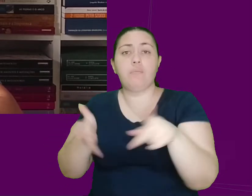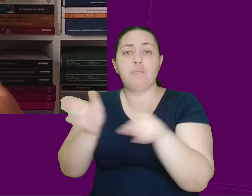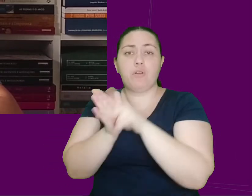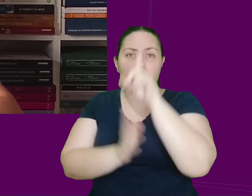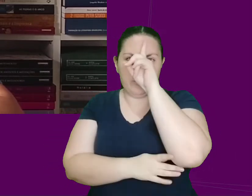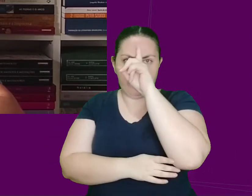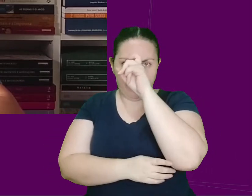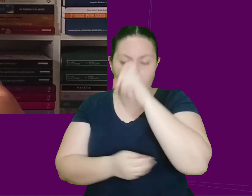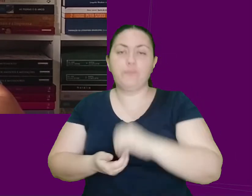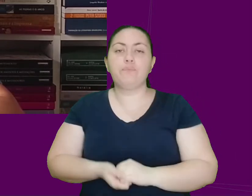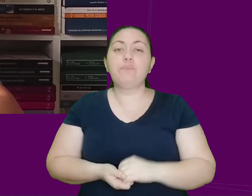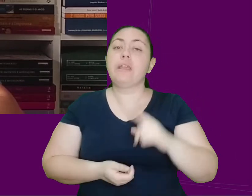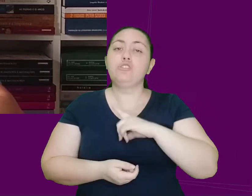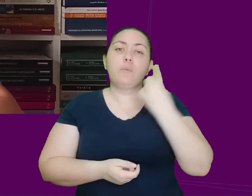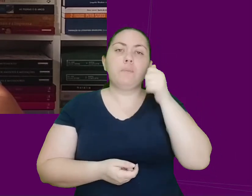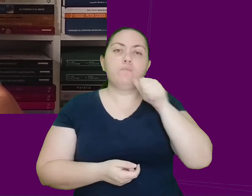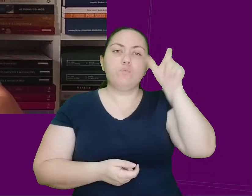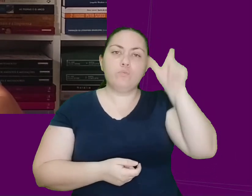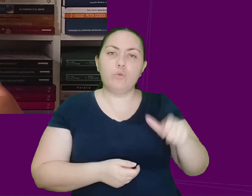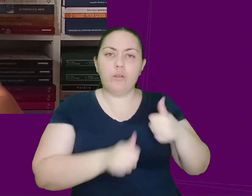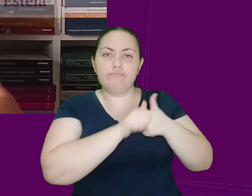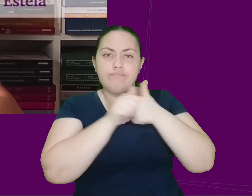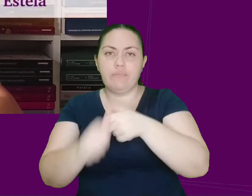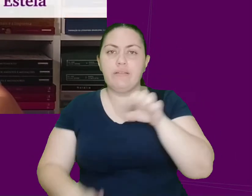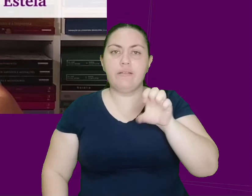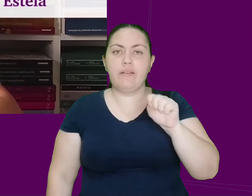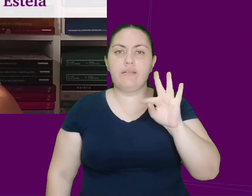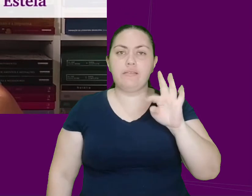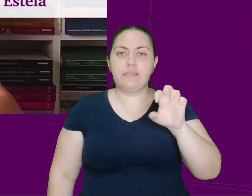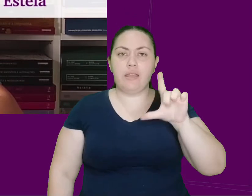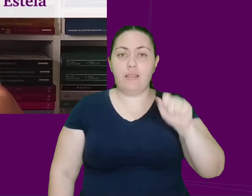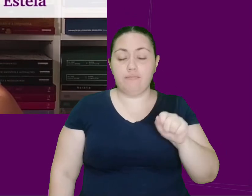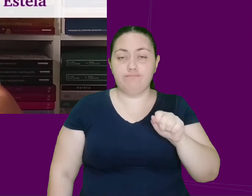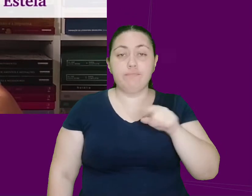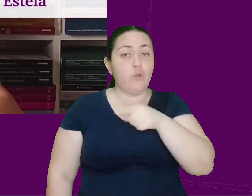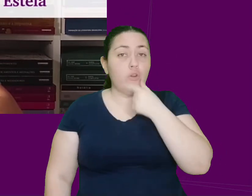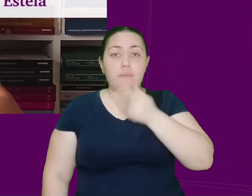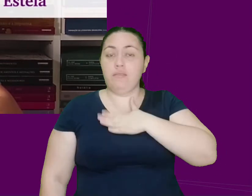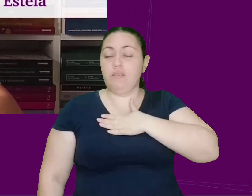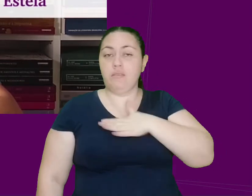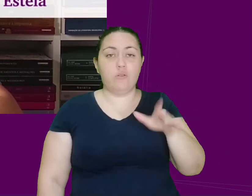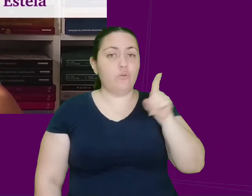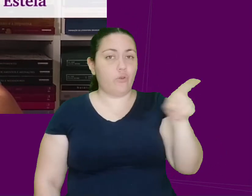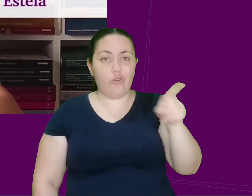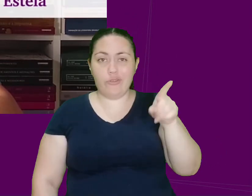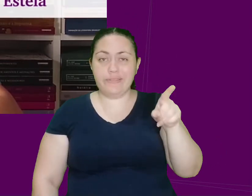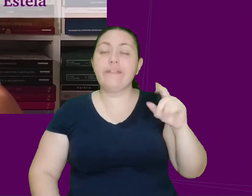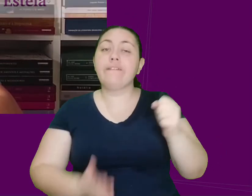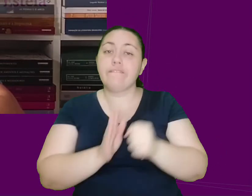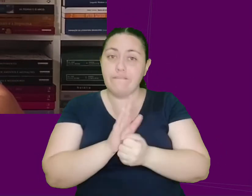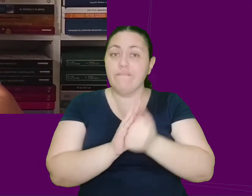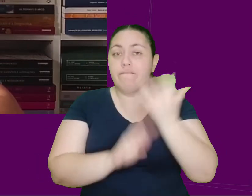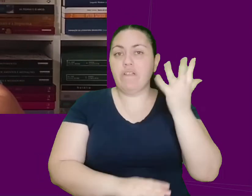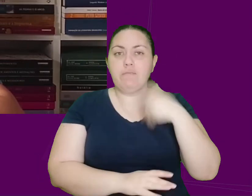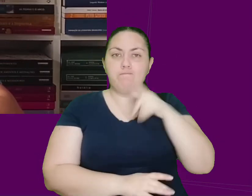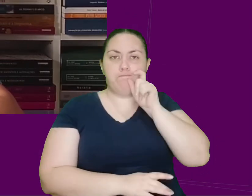E ele era acompanhado por uma enfermeira, a Estela, de quem ele não gostava e que, muitas vezes, tratava com bastante